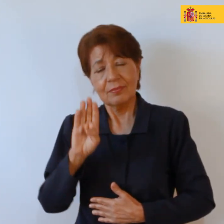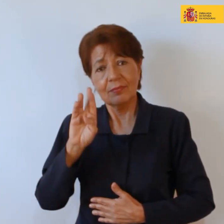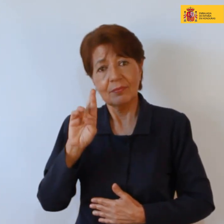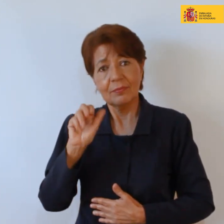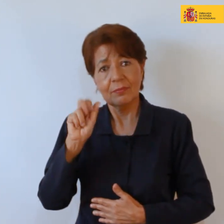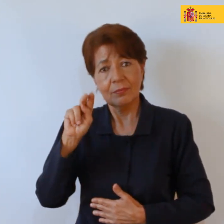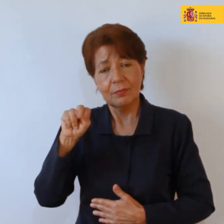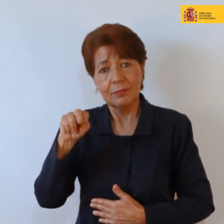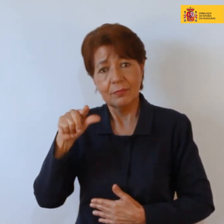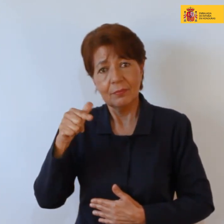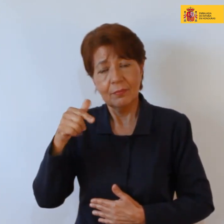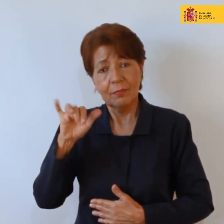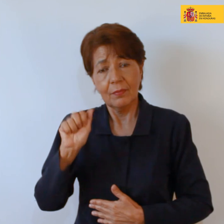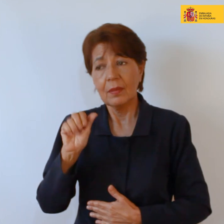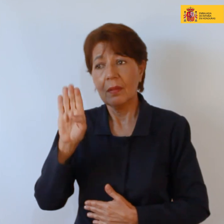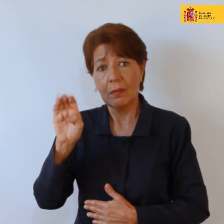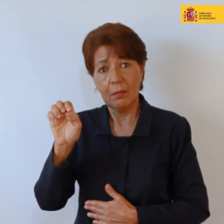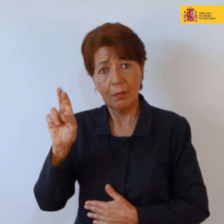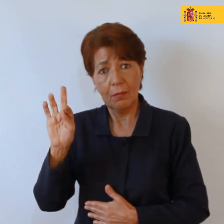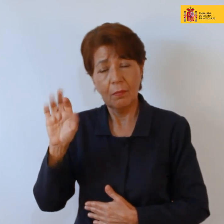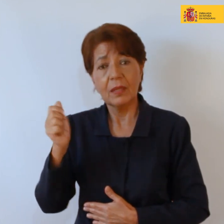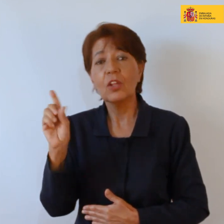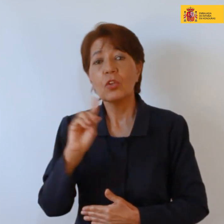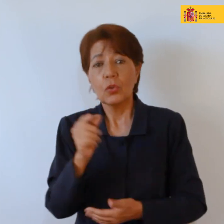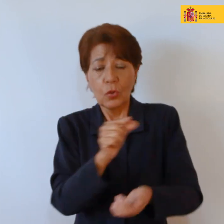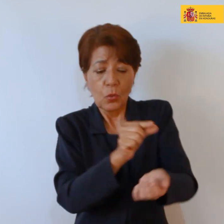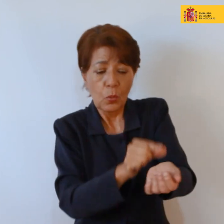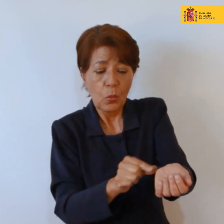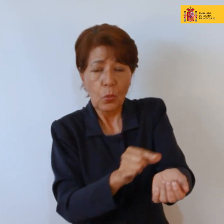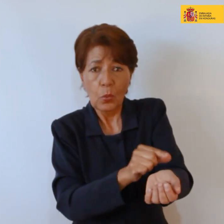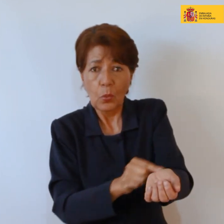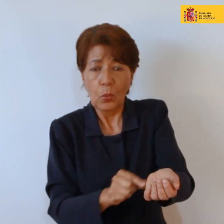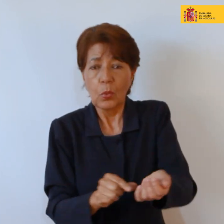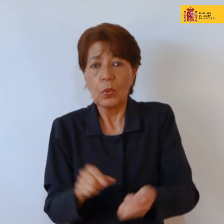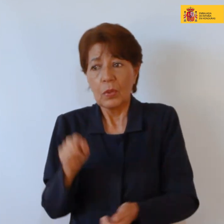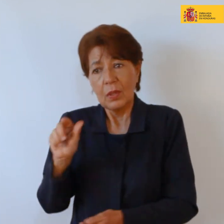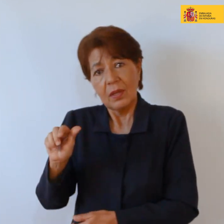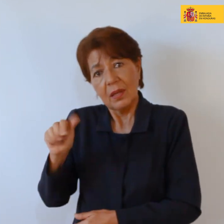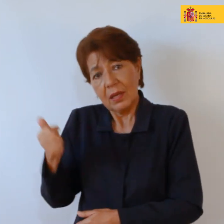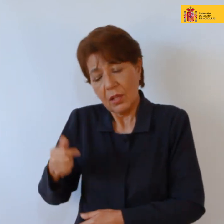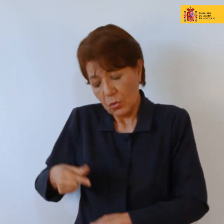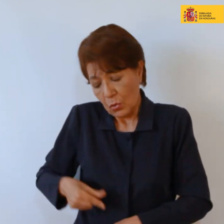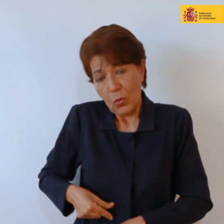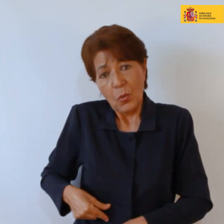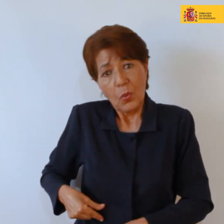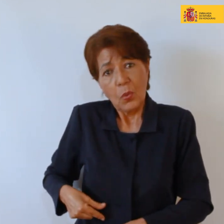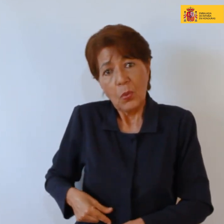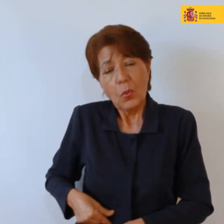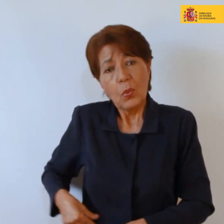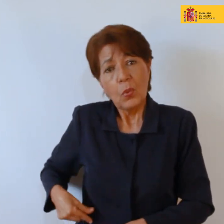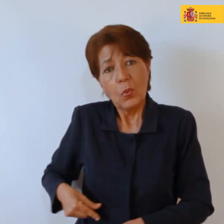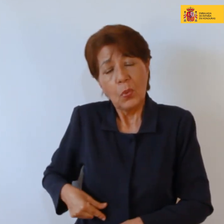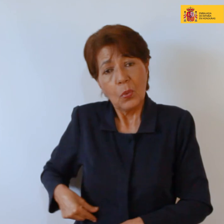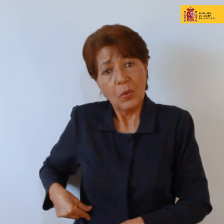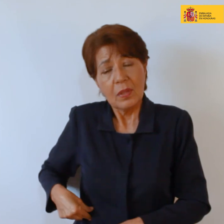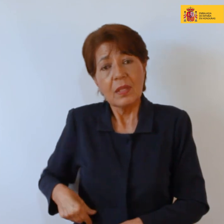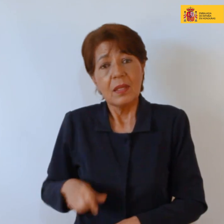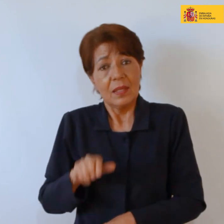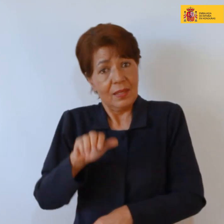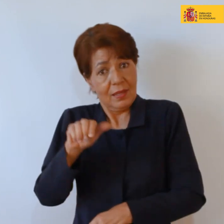en Berta está en las muñecas en Comizahual y en Managuara están en el abdomen